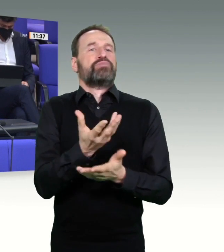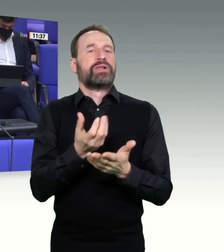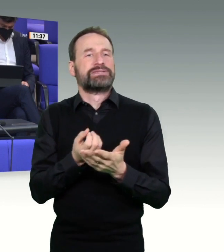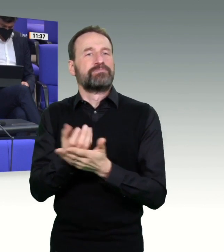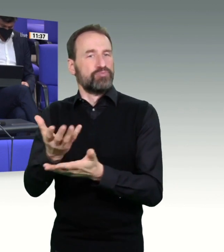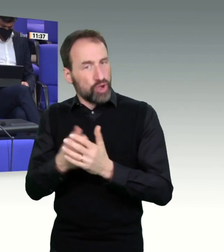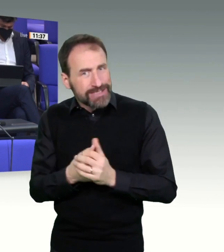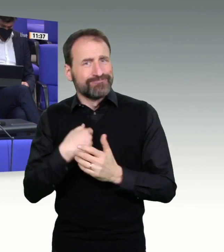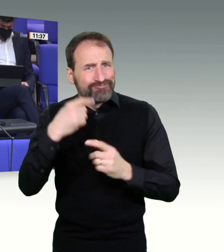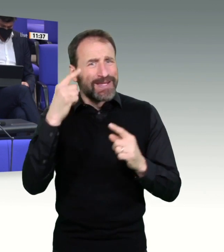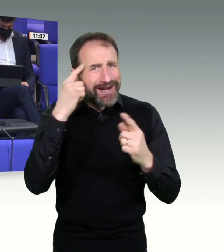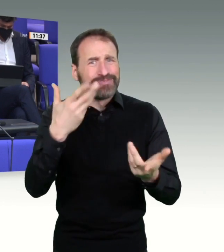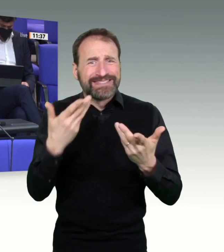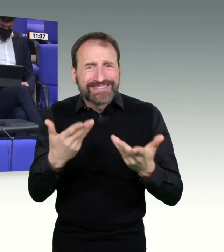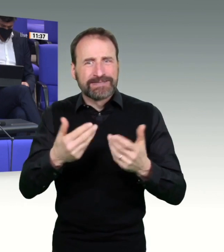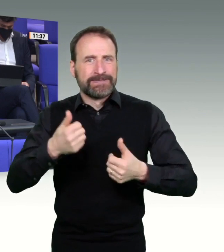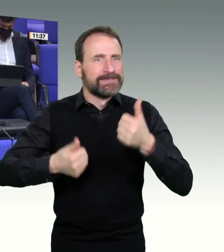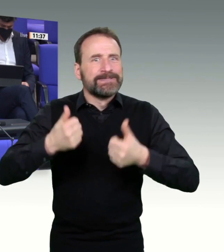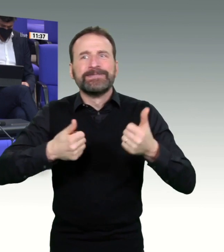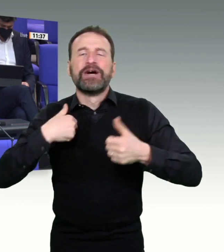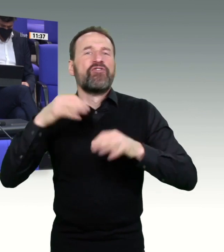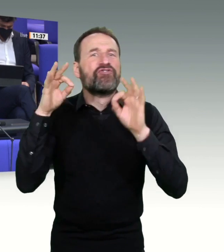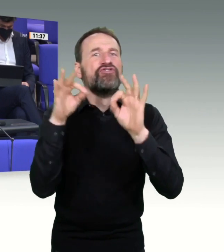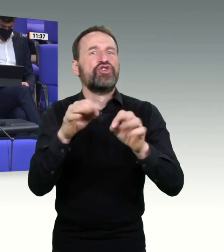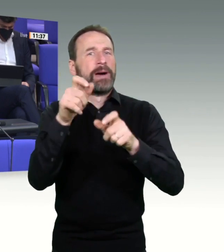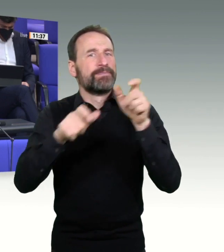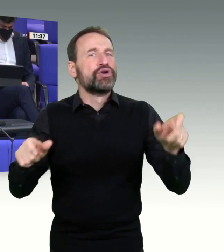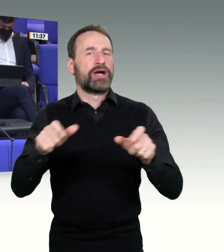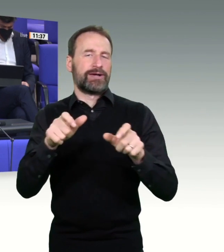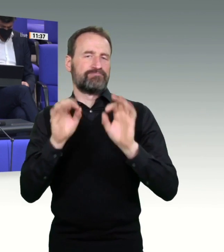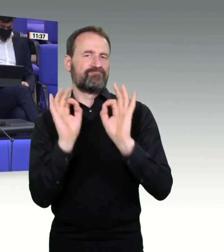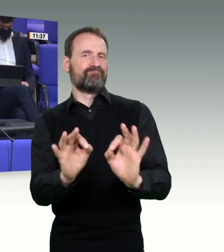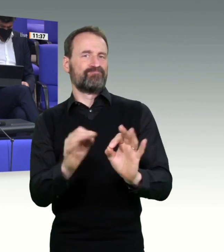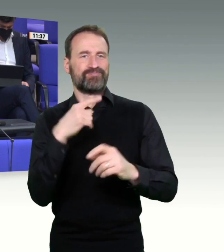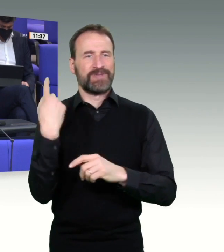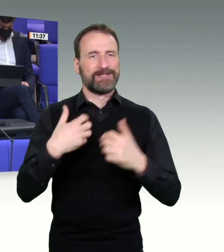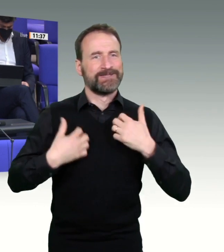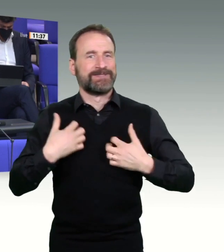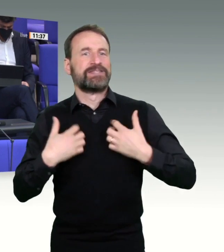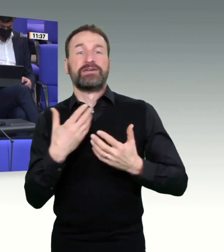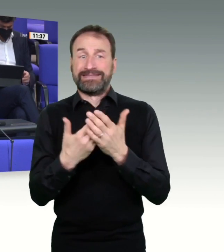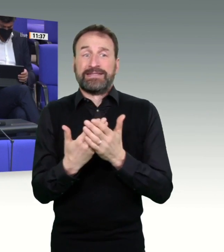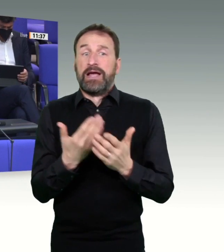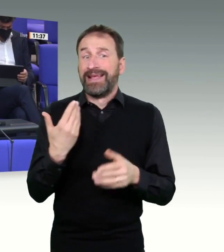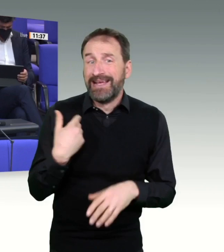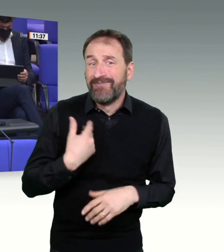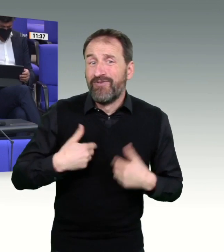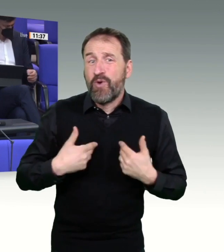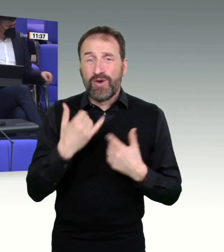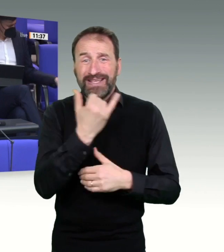Vielleicht ist diese Debatte auch der Impuls und der Anstoß dafür, dass es nicht hilft, draußen den Bürgern, wenn wir uns gegenseitig